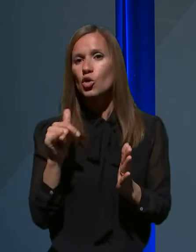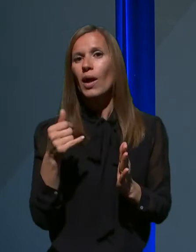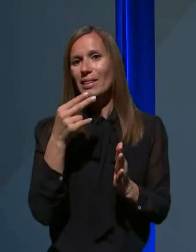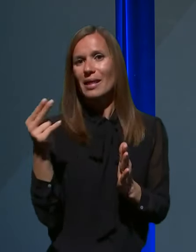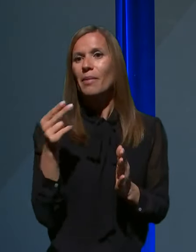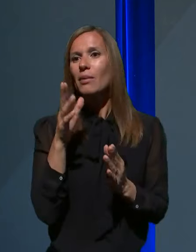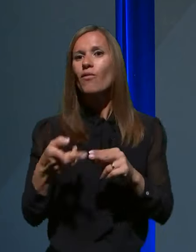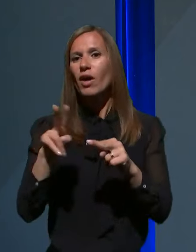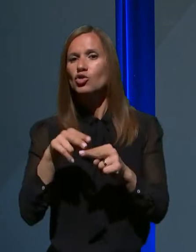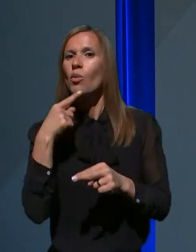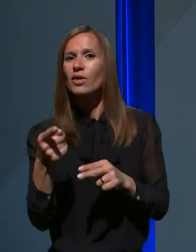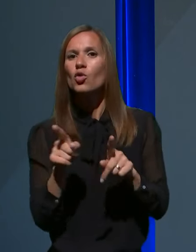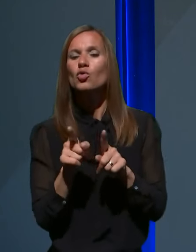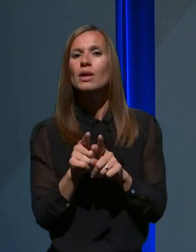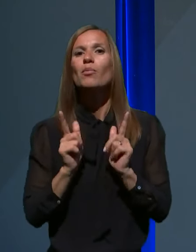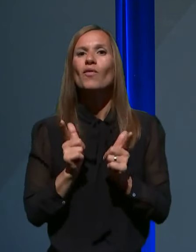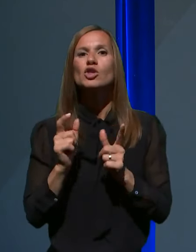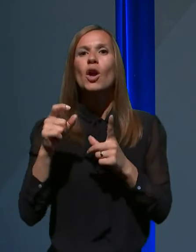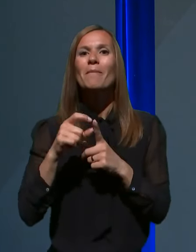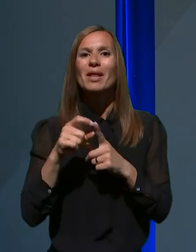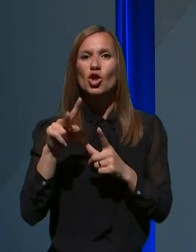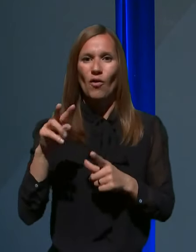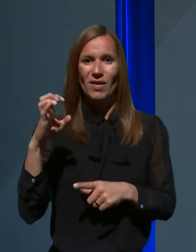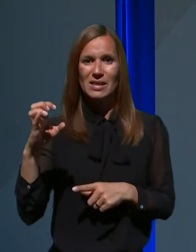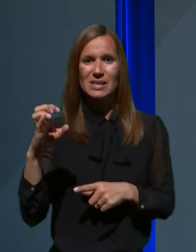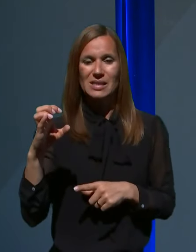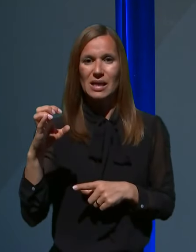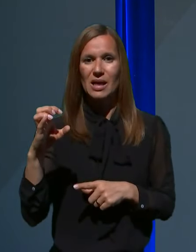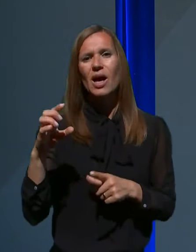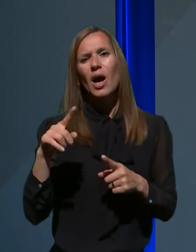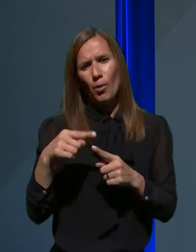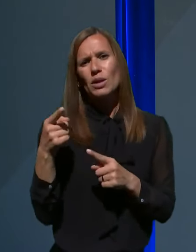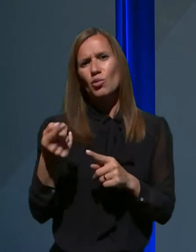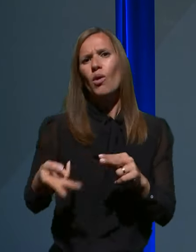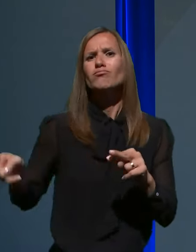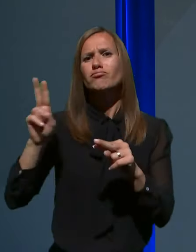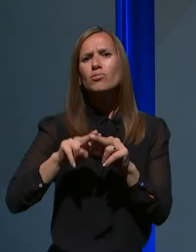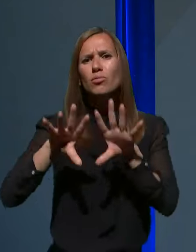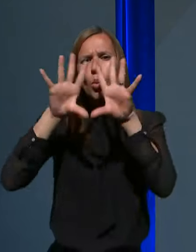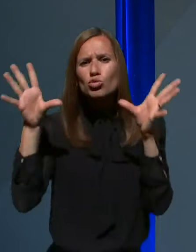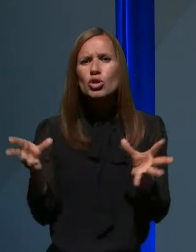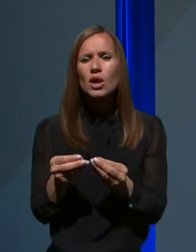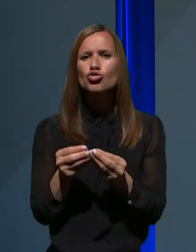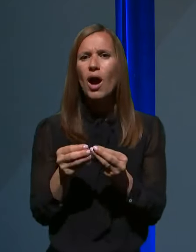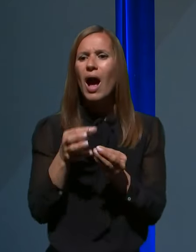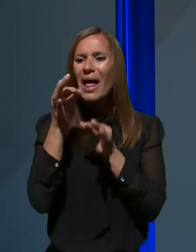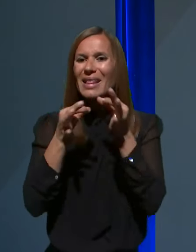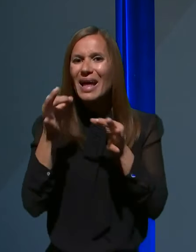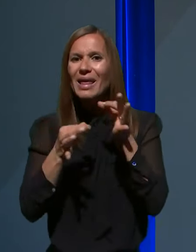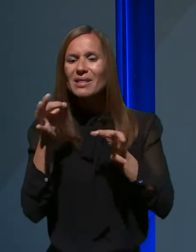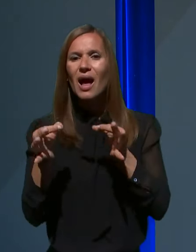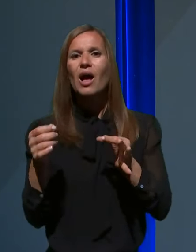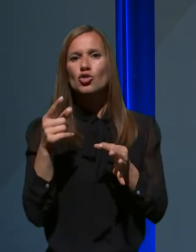profesor Petrovec. Potem je to ena obširnejša anketa, ki zajema pač v sklopu nekega